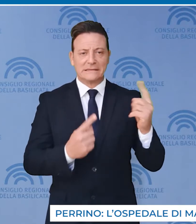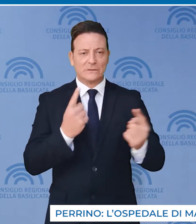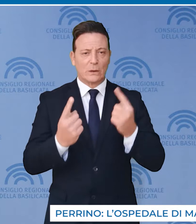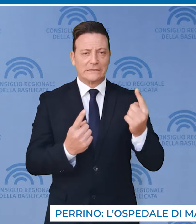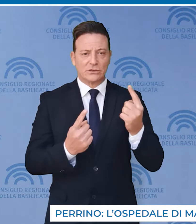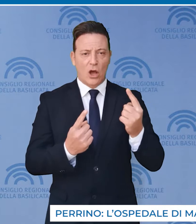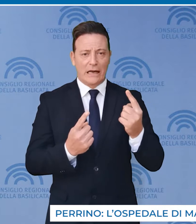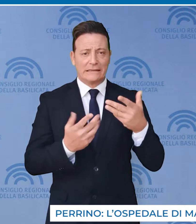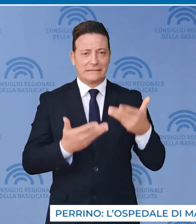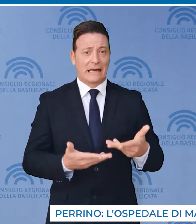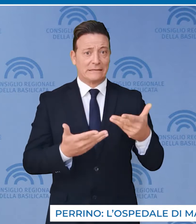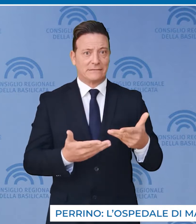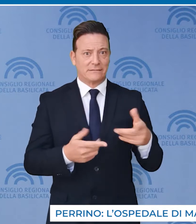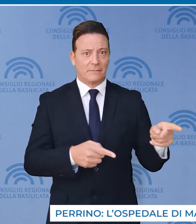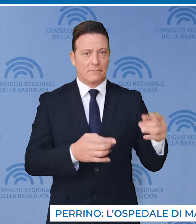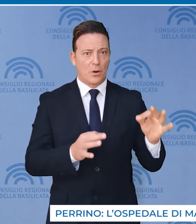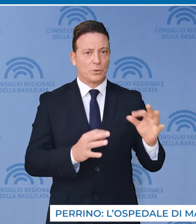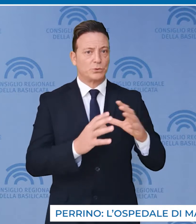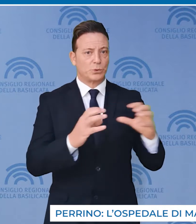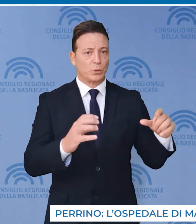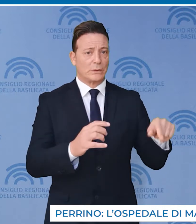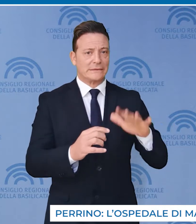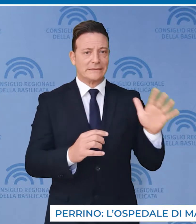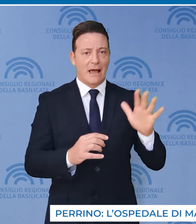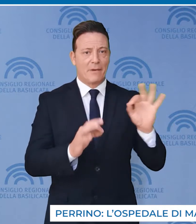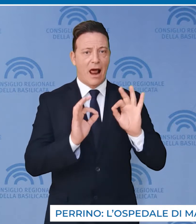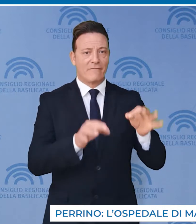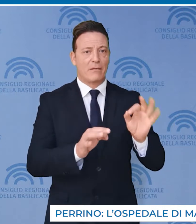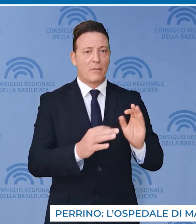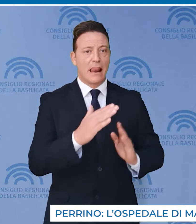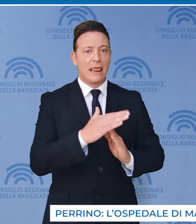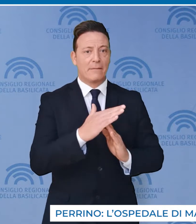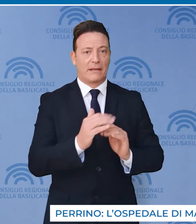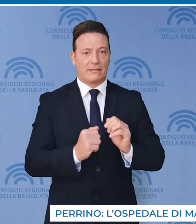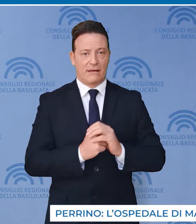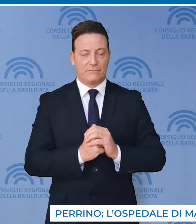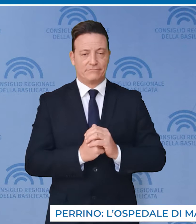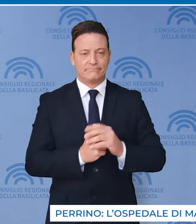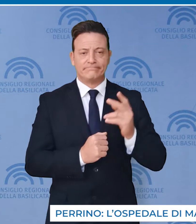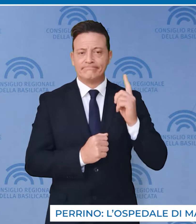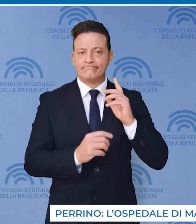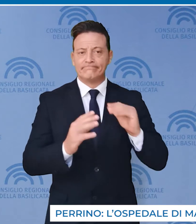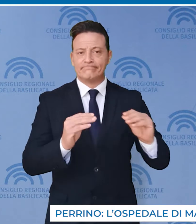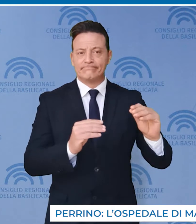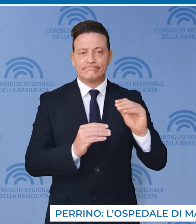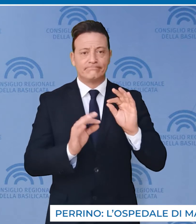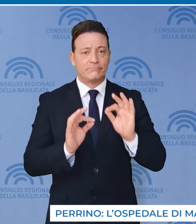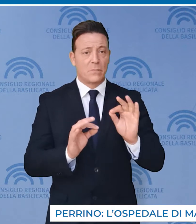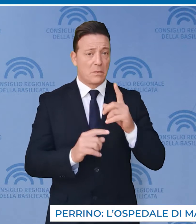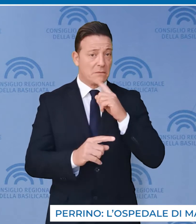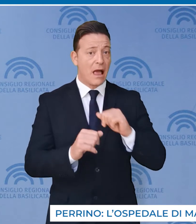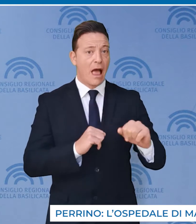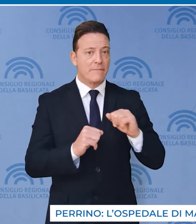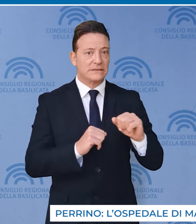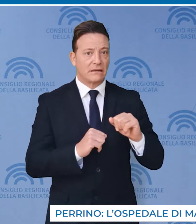stress della struttura che pare essere arrivata ormai al limite, apprendiamo che anche a livello